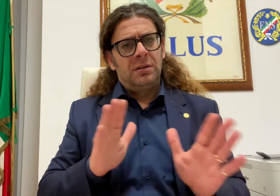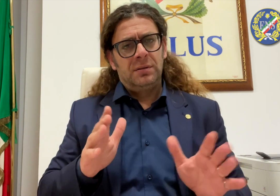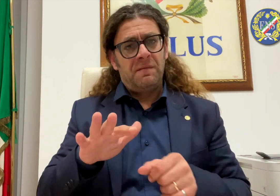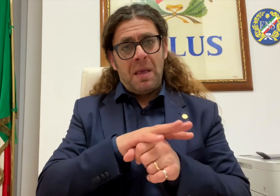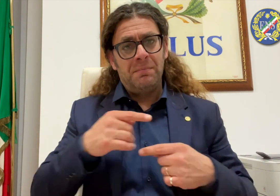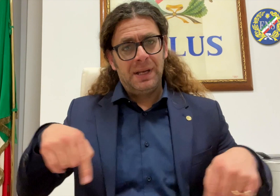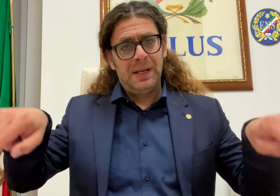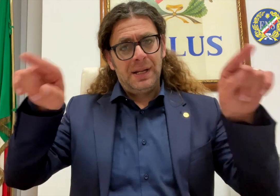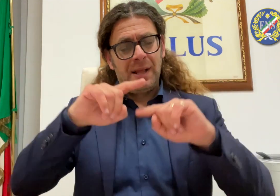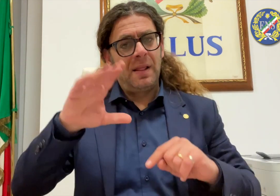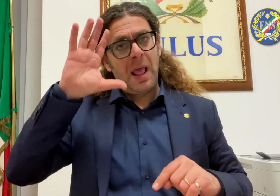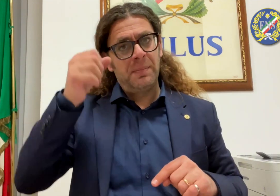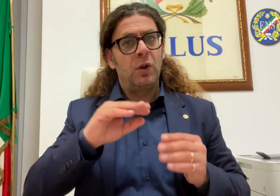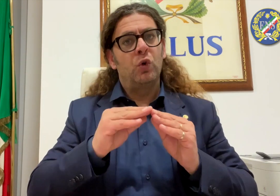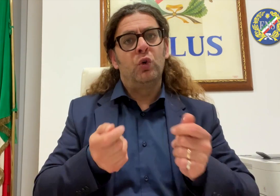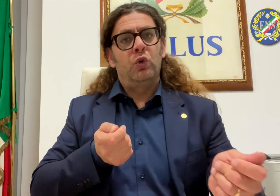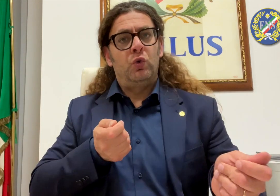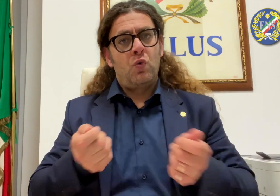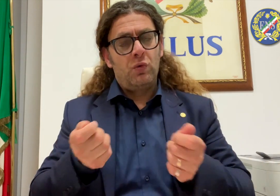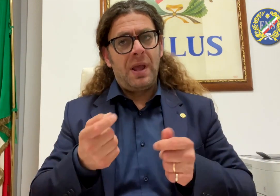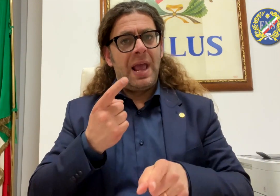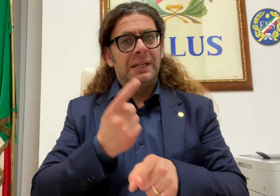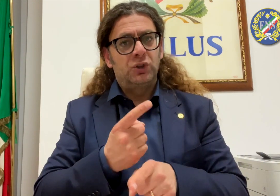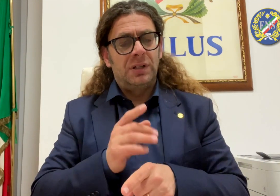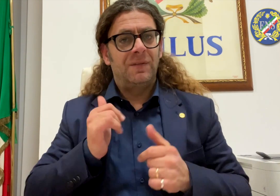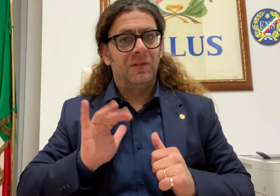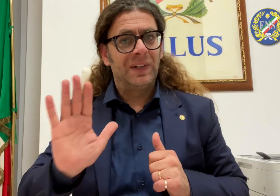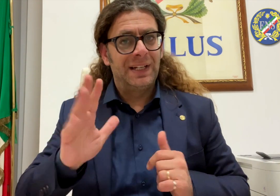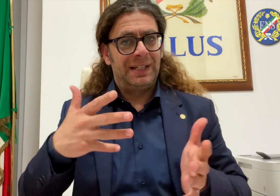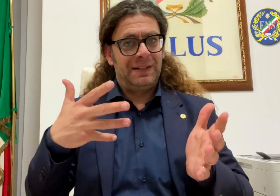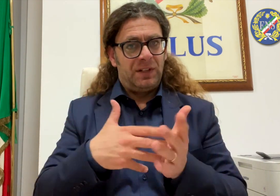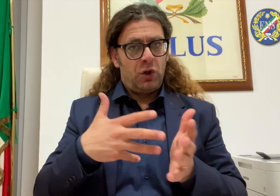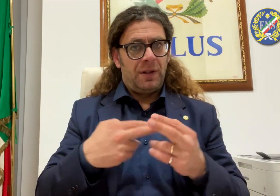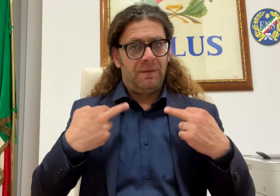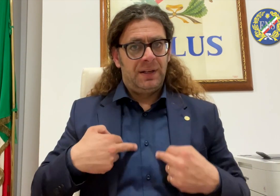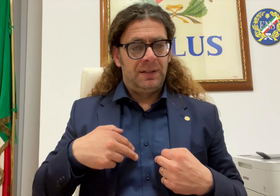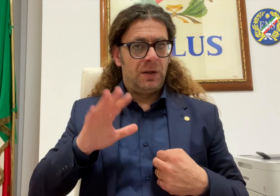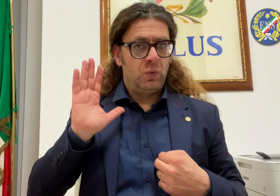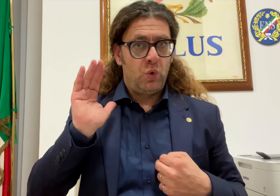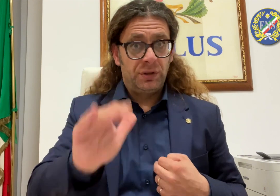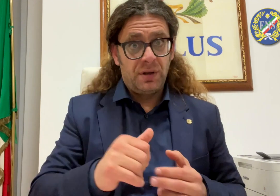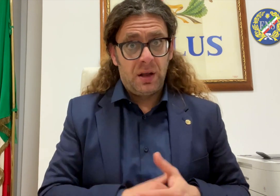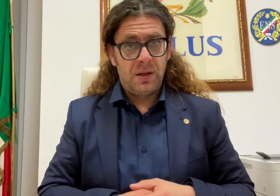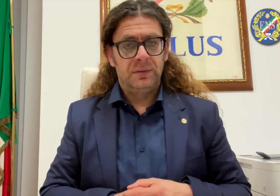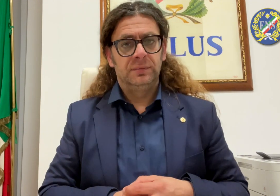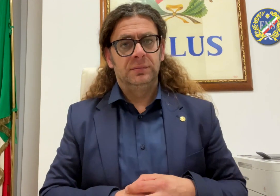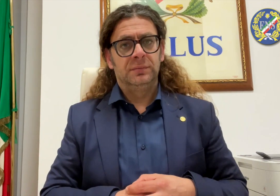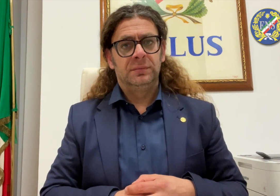Ho riposto grande fiducia in questo. I comitati della sede centrale proseguono con le loro attività, in particolare quelli che sono